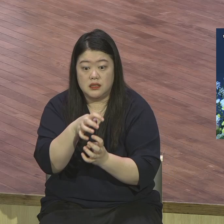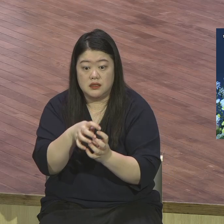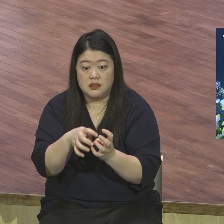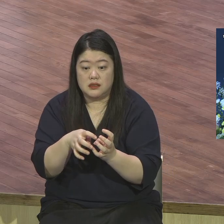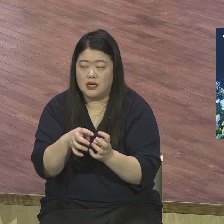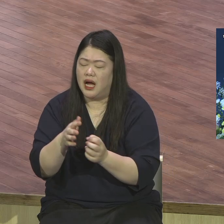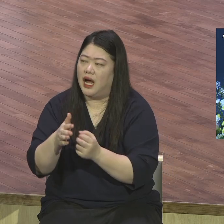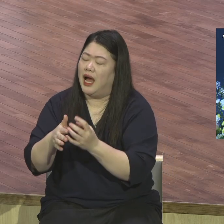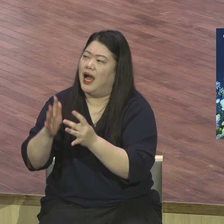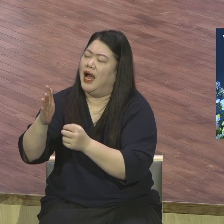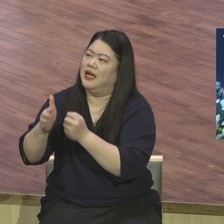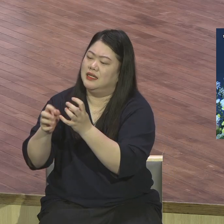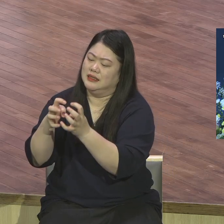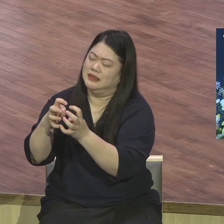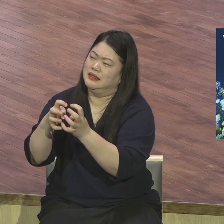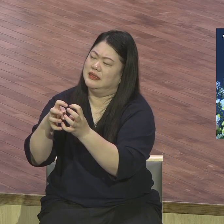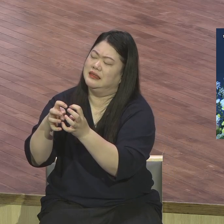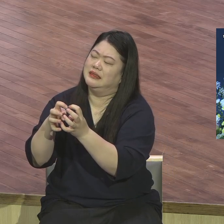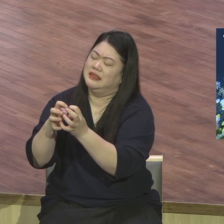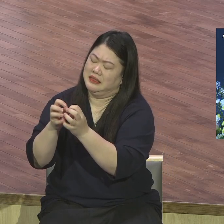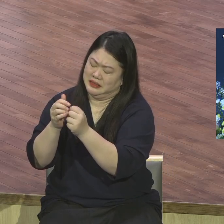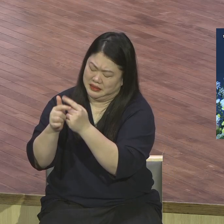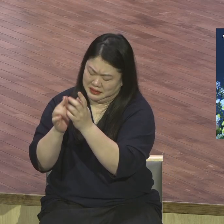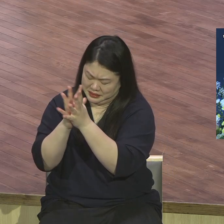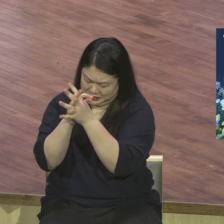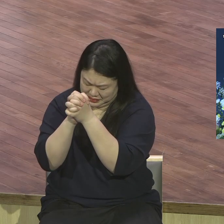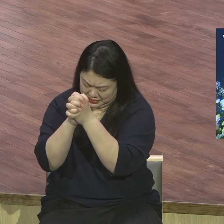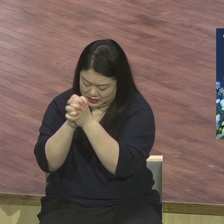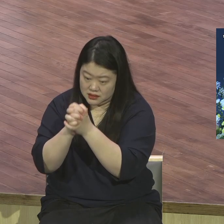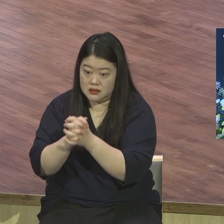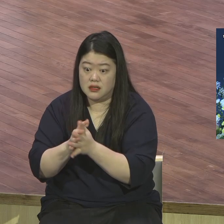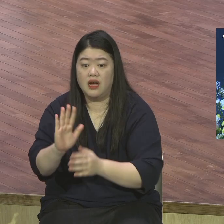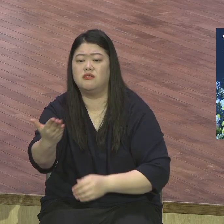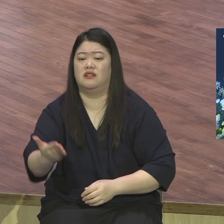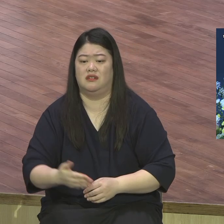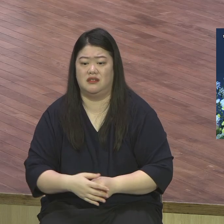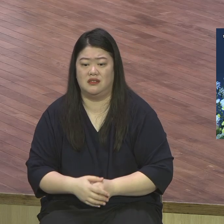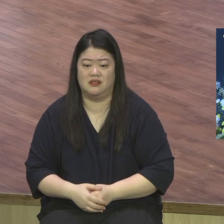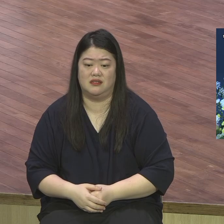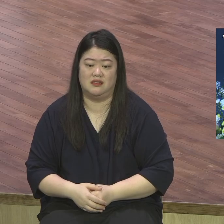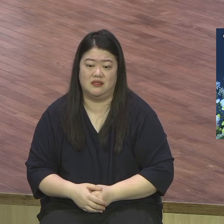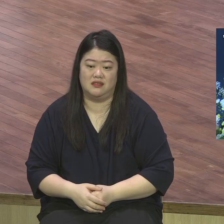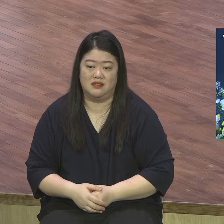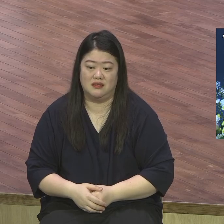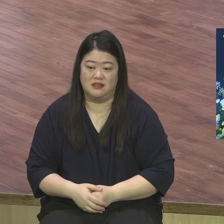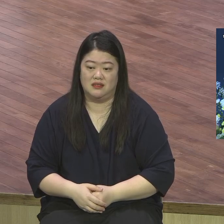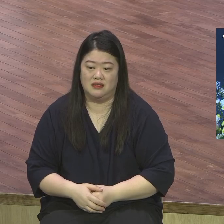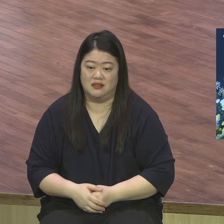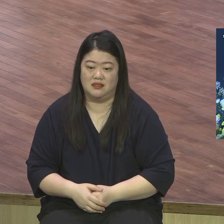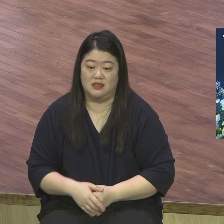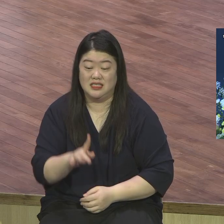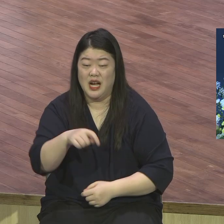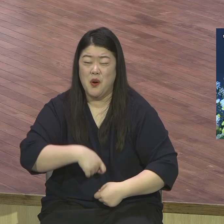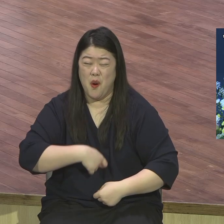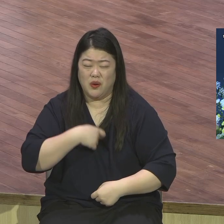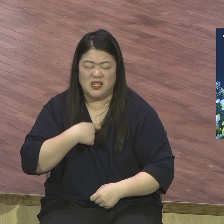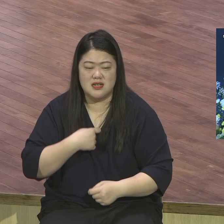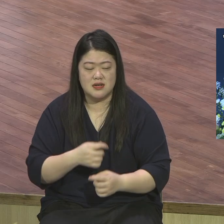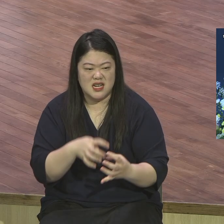죽여 주옵소서 이러면 답이 나와요 아멘 쉽지 않습니다 본문